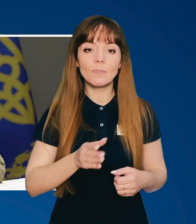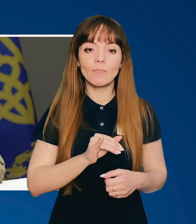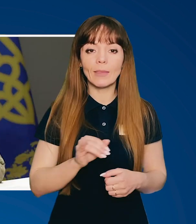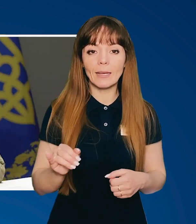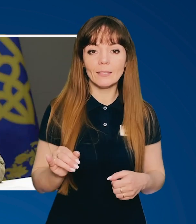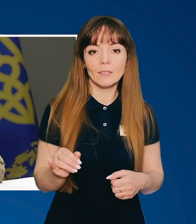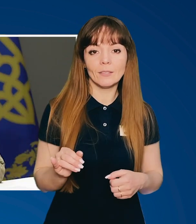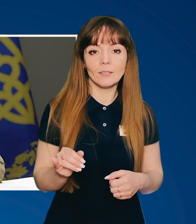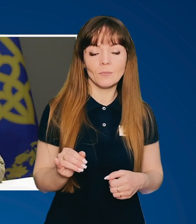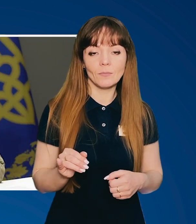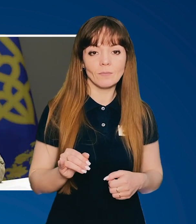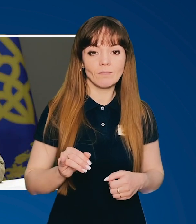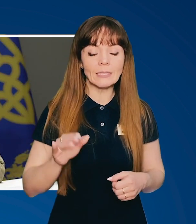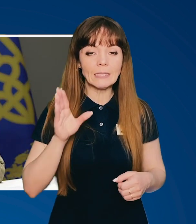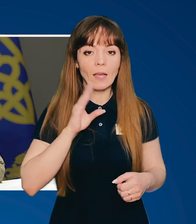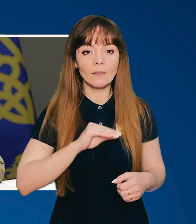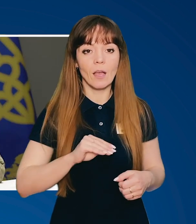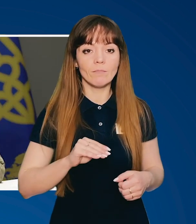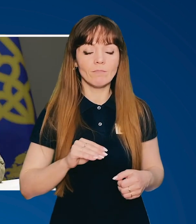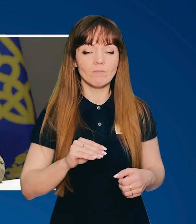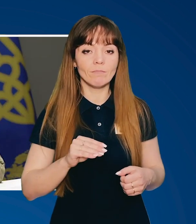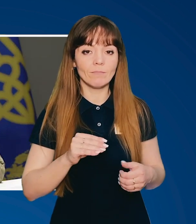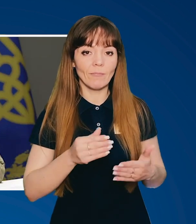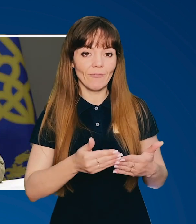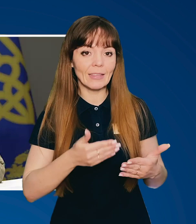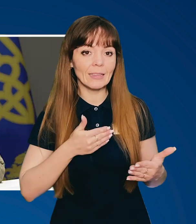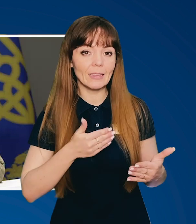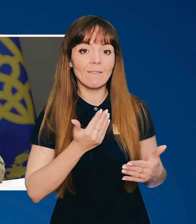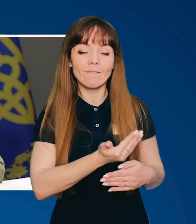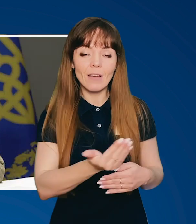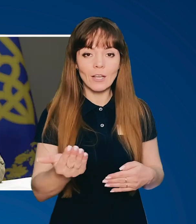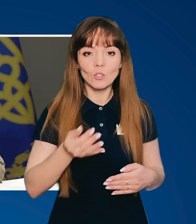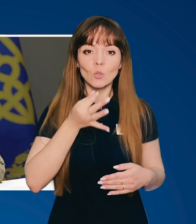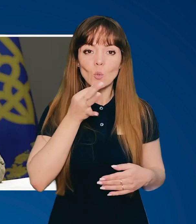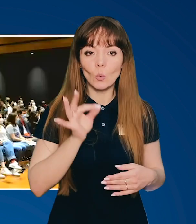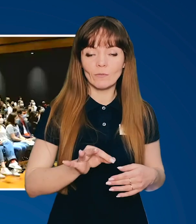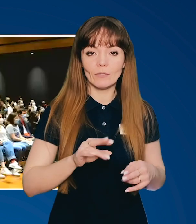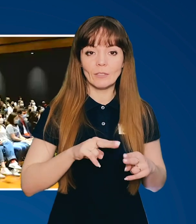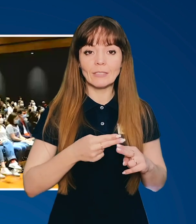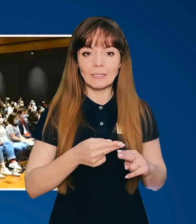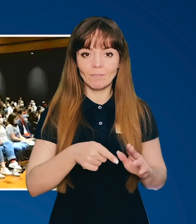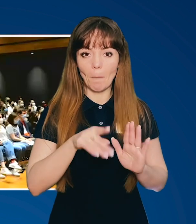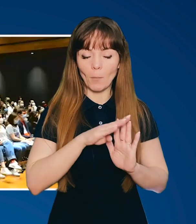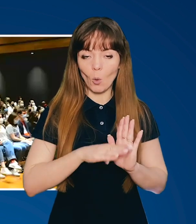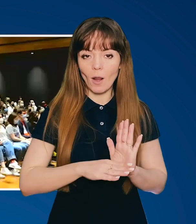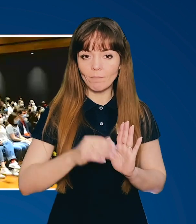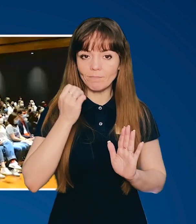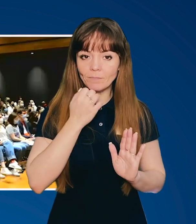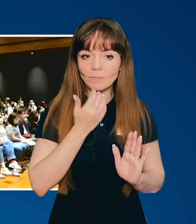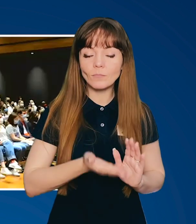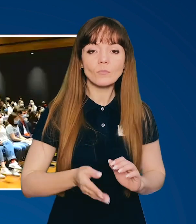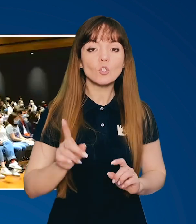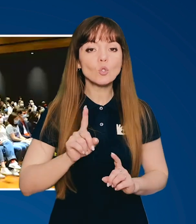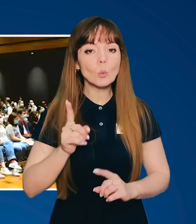від вас і досвід цих програм, що